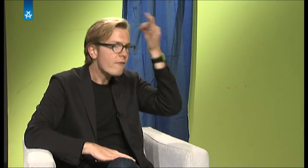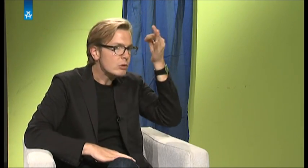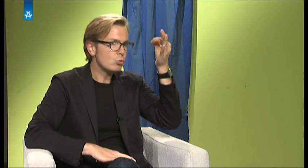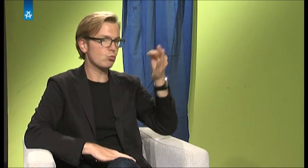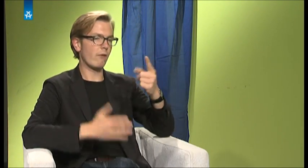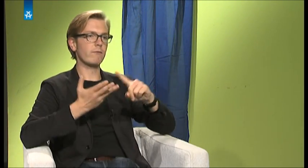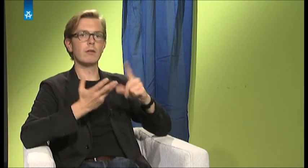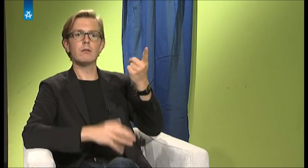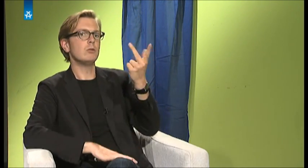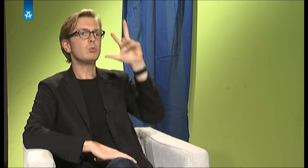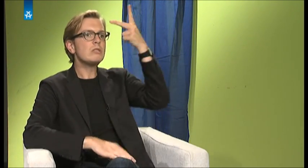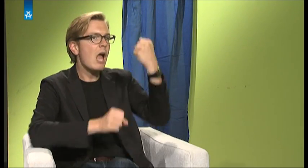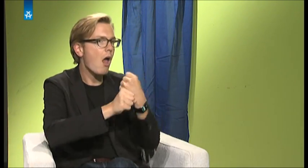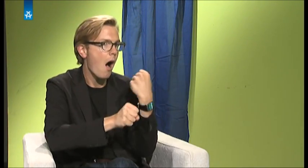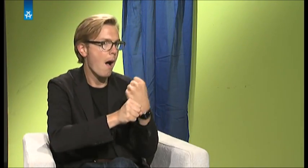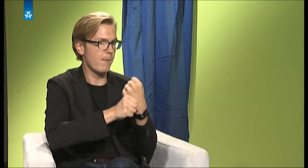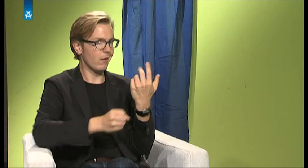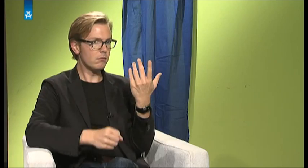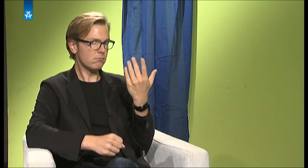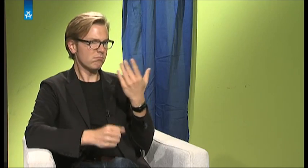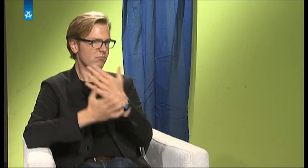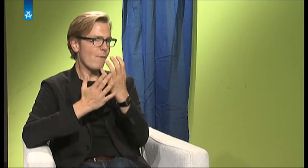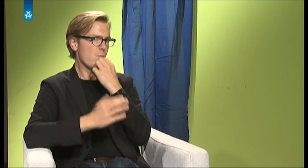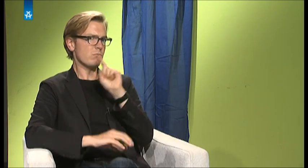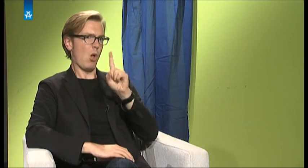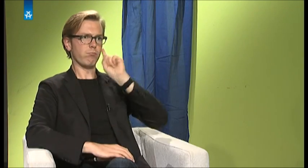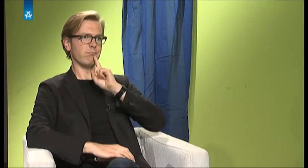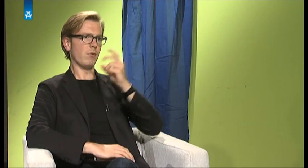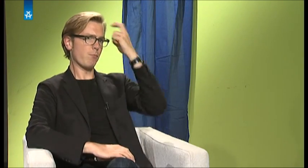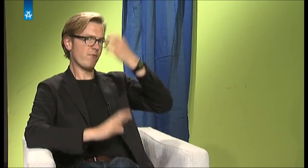Sozialwissenschaften, soziale Arbeit. Da würde ich mir schon wünschen, dass es auch da taube Professoren gibt.